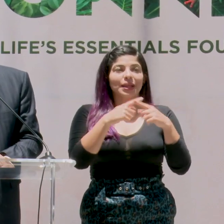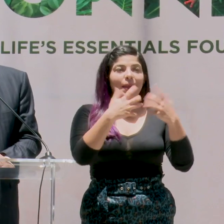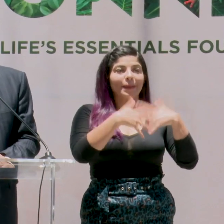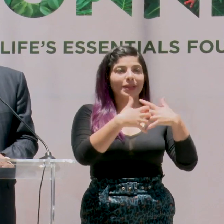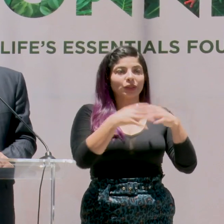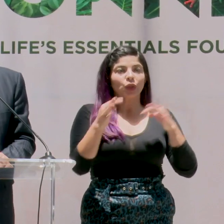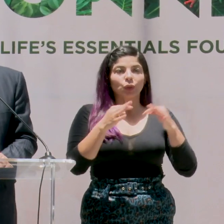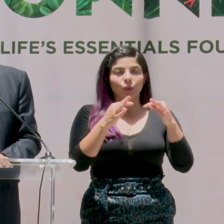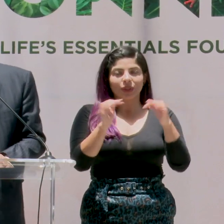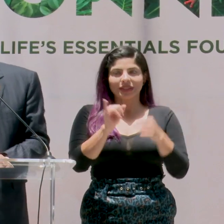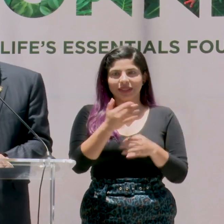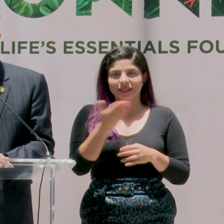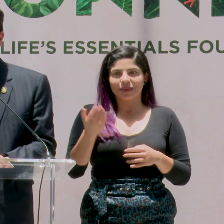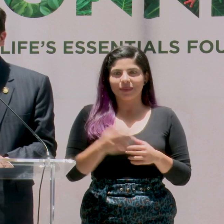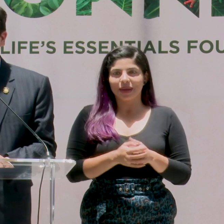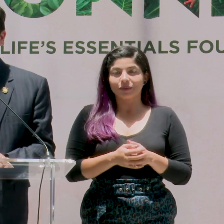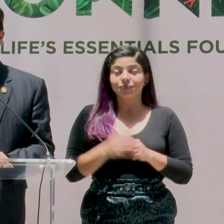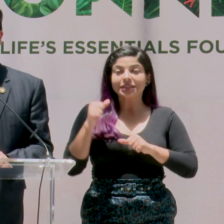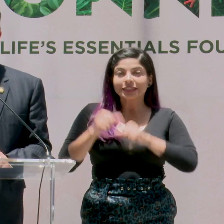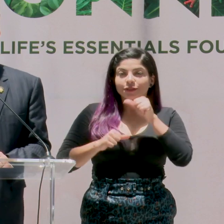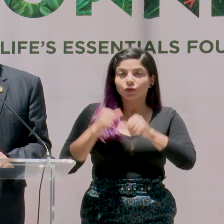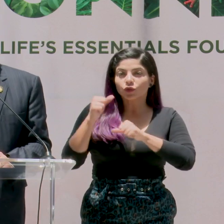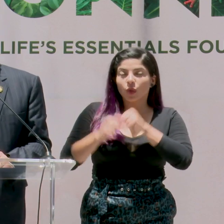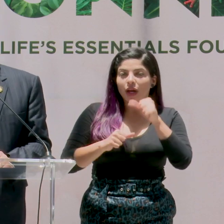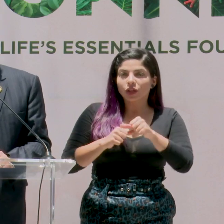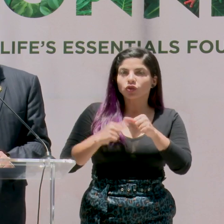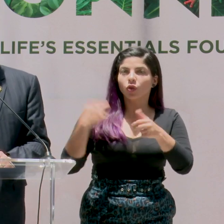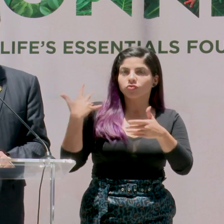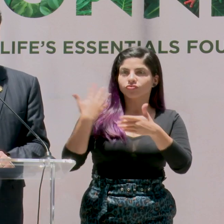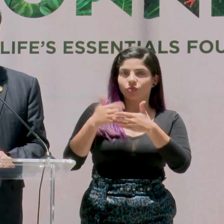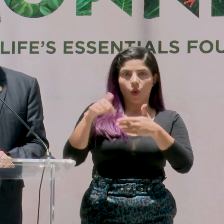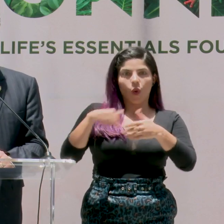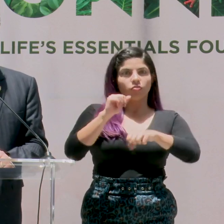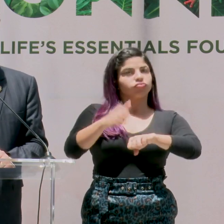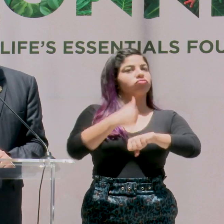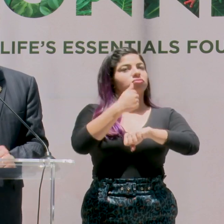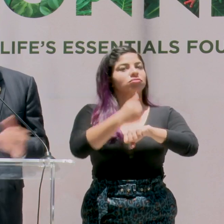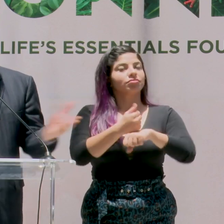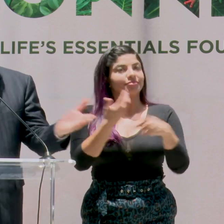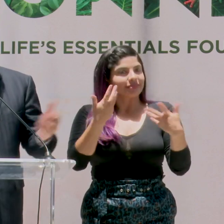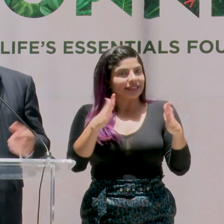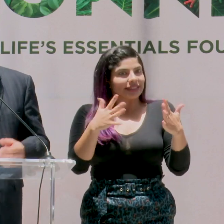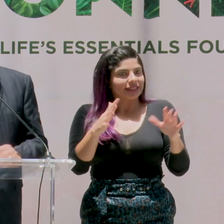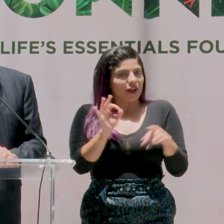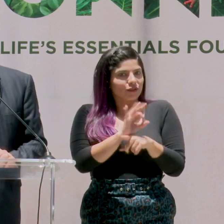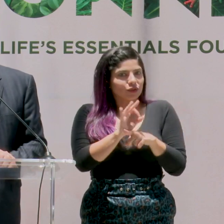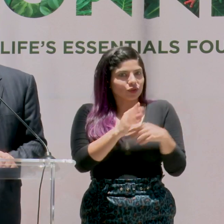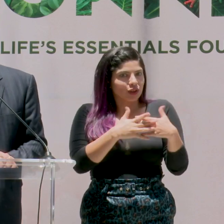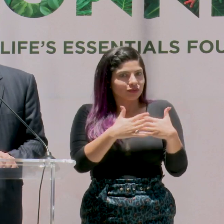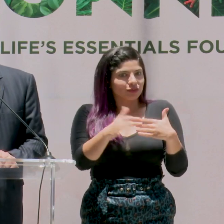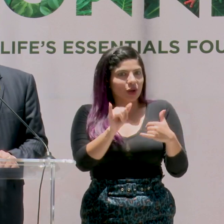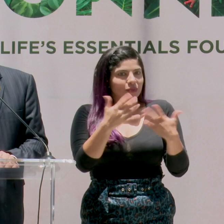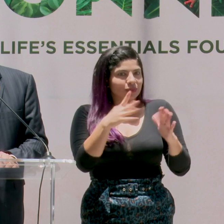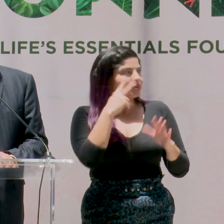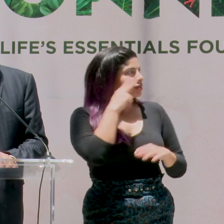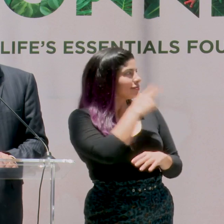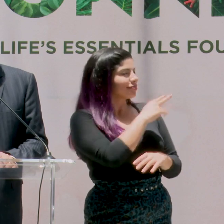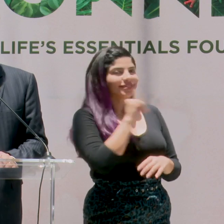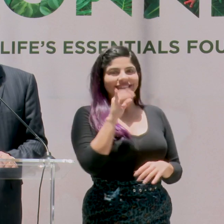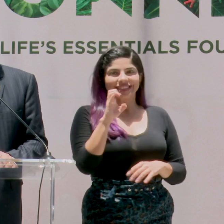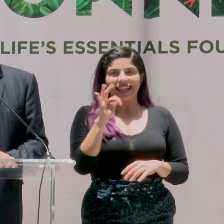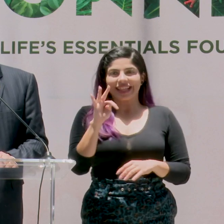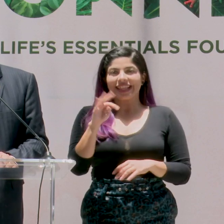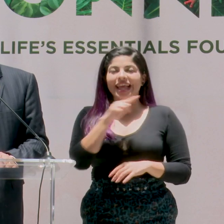turísticas. El esfuerzo que se concreta hoy y que ya está en ejecución, como lo ha planteado el ICT,